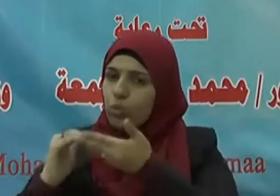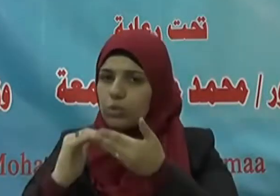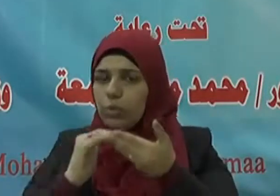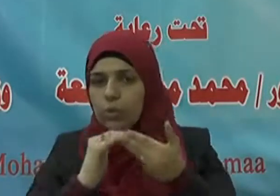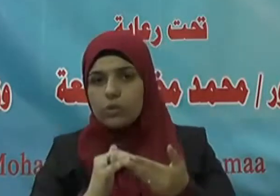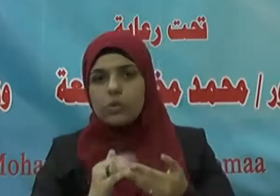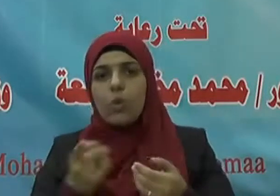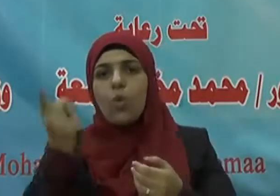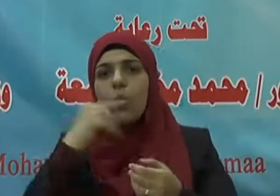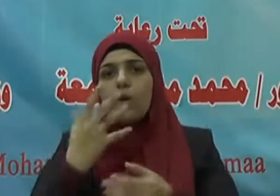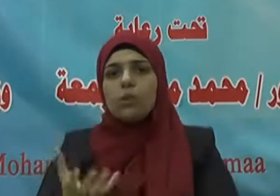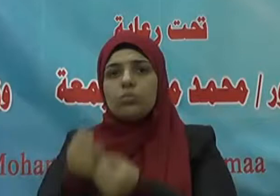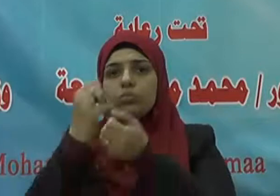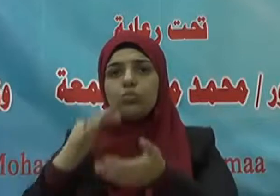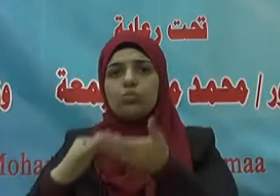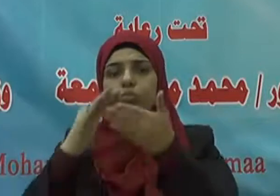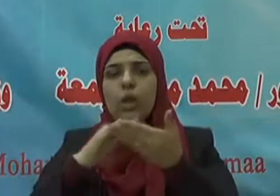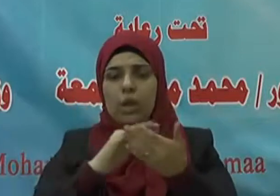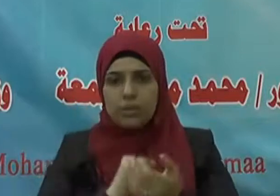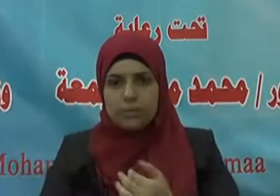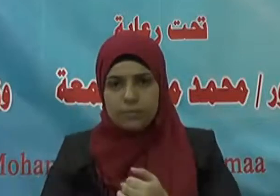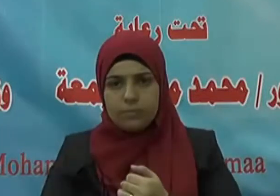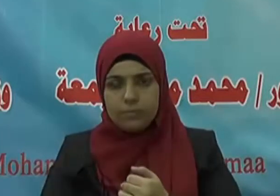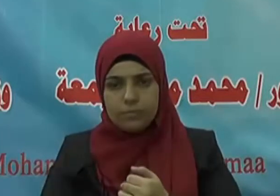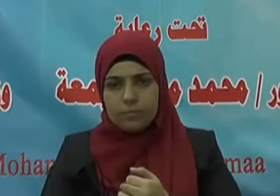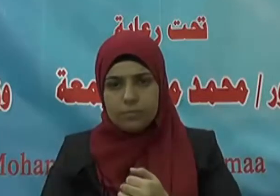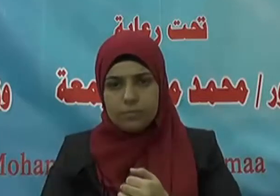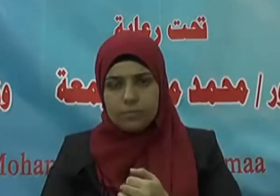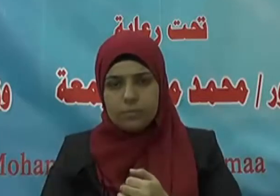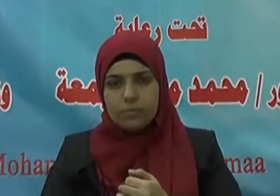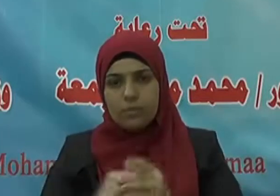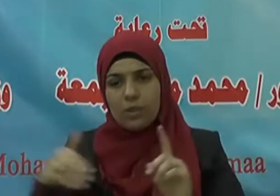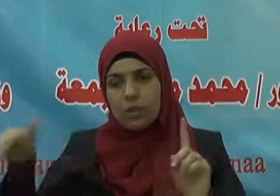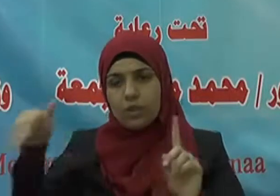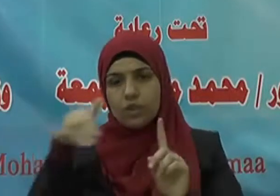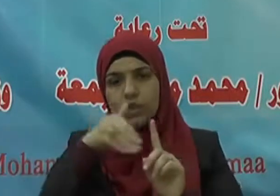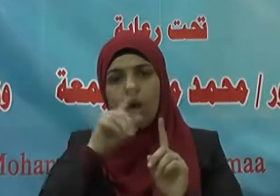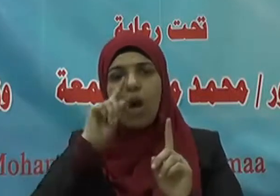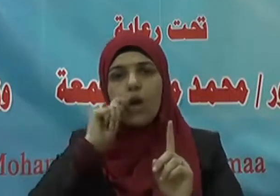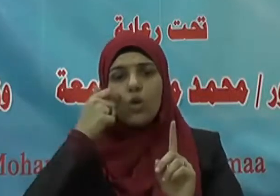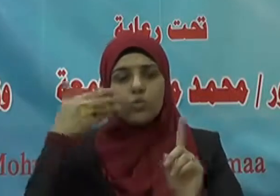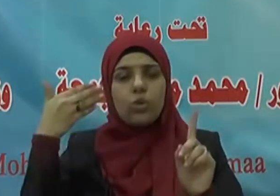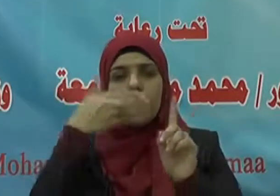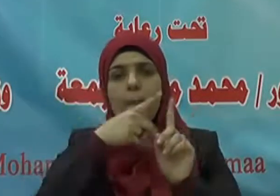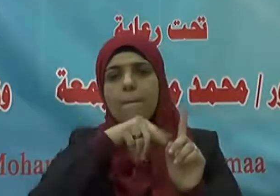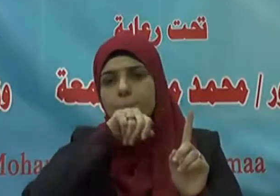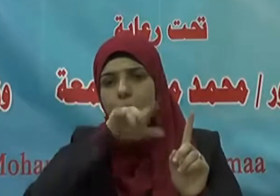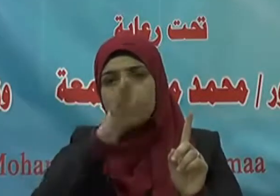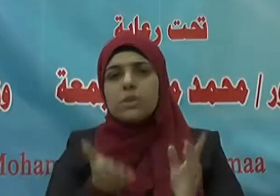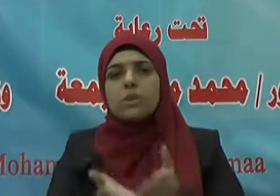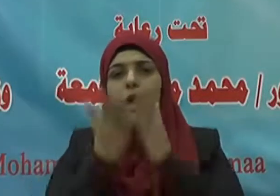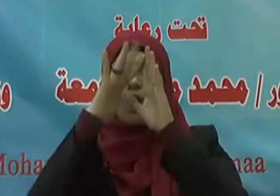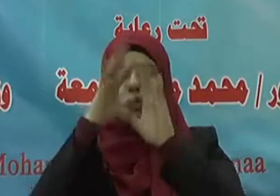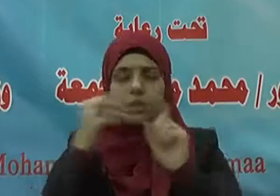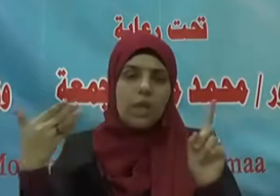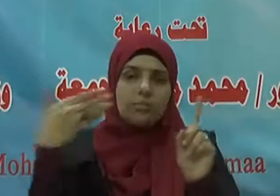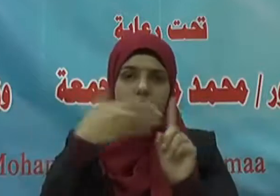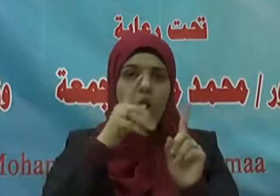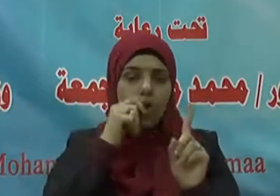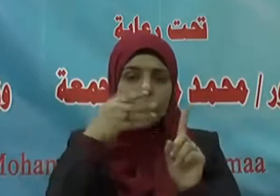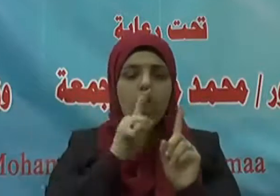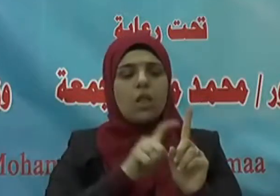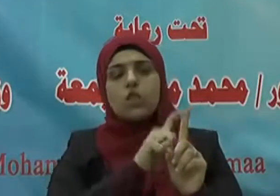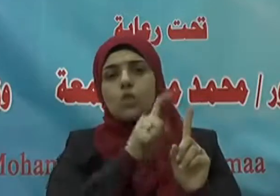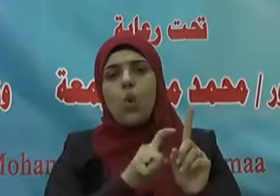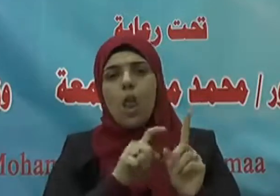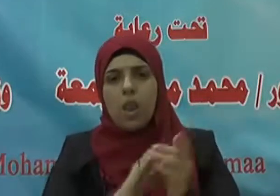والنجدة والشهامة فقد جاء رجل إلى رسول الله صلى الله عليه